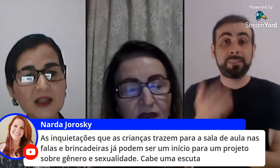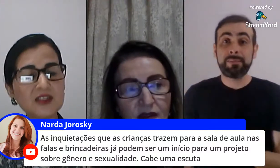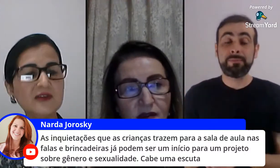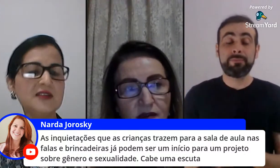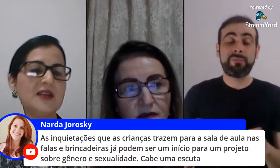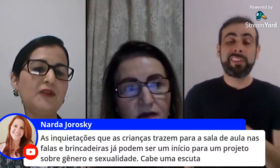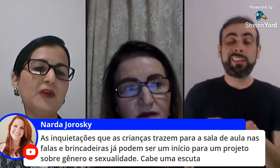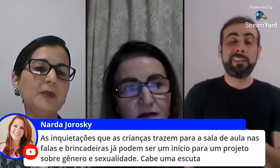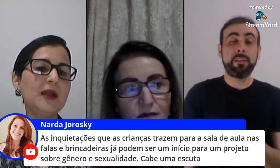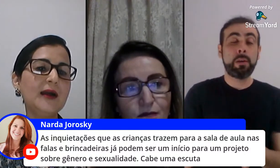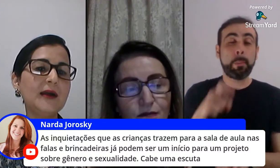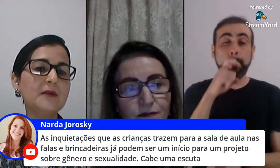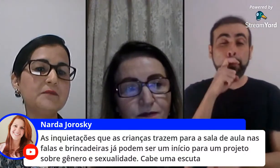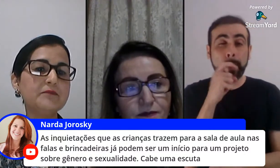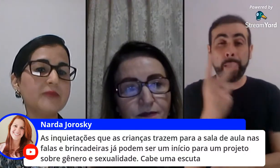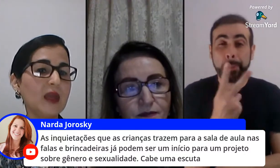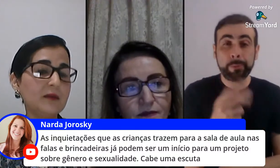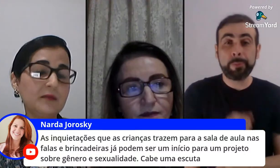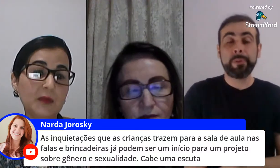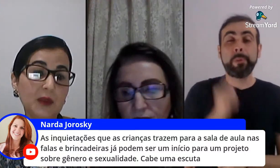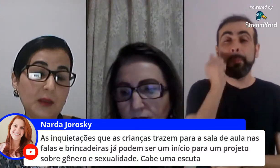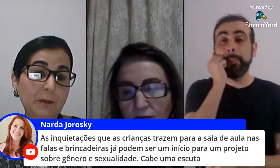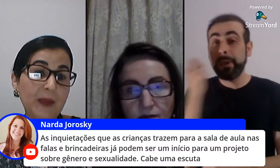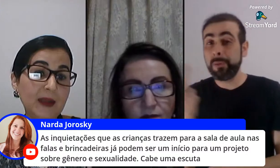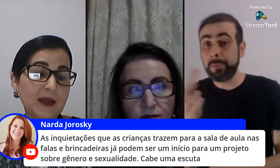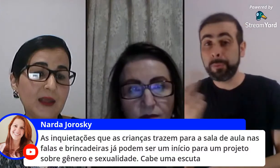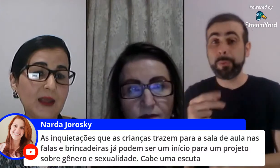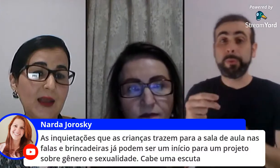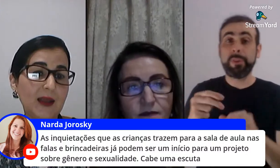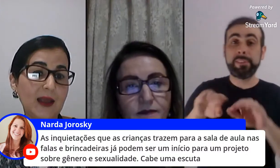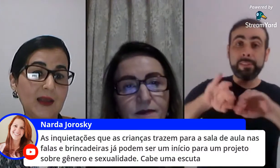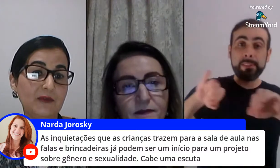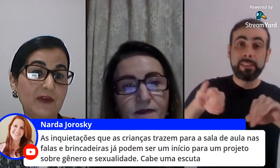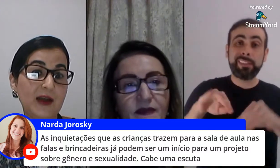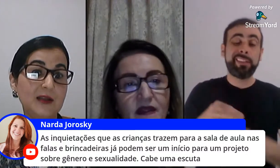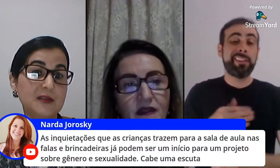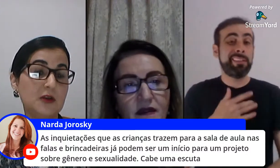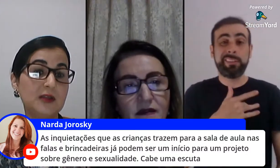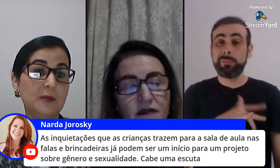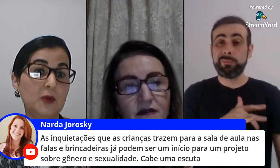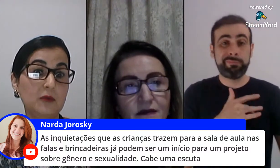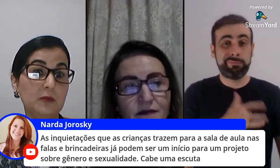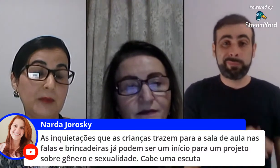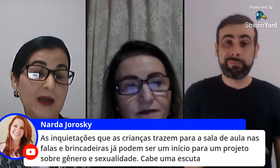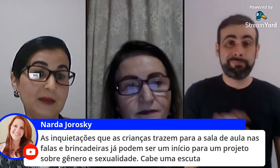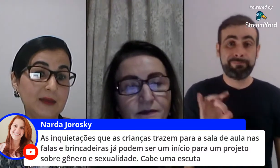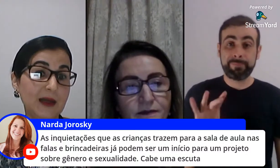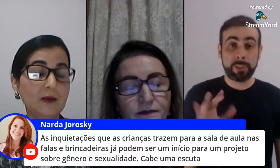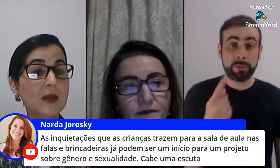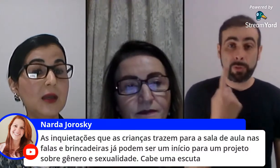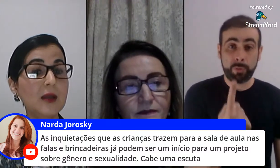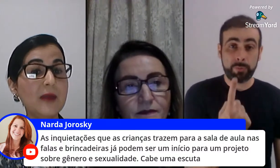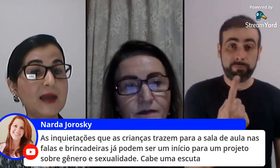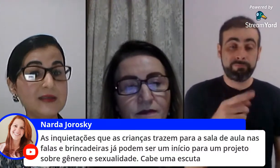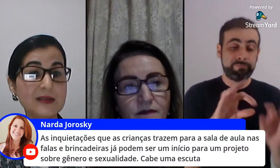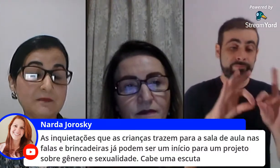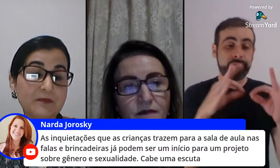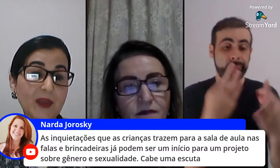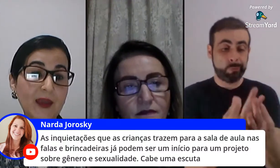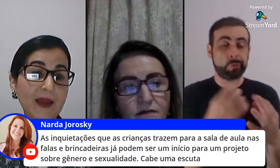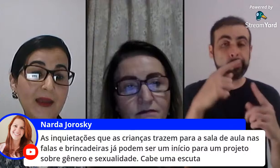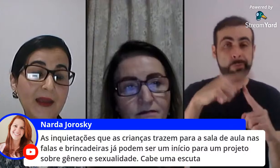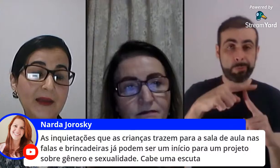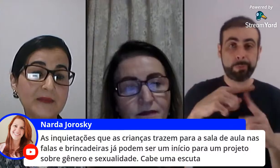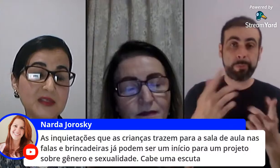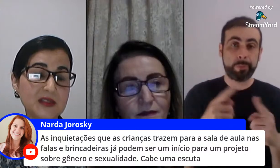fala da diversidade familiar né que pena que ela quer que fale só da monoparental mas